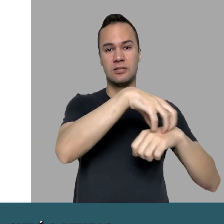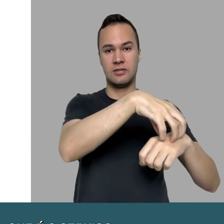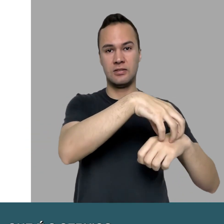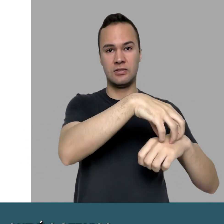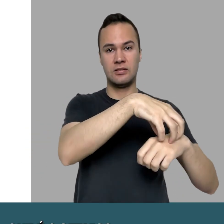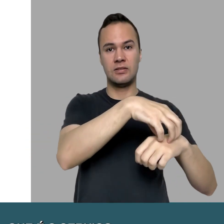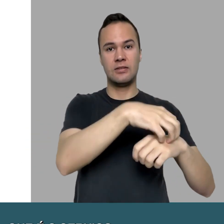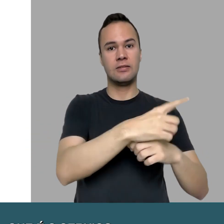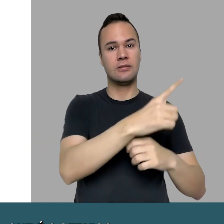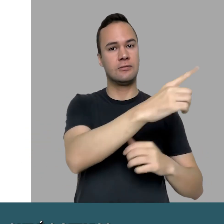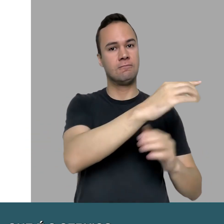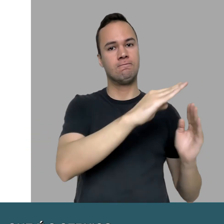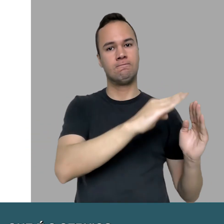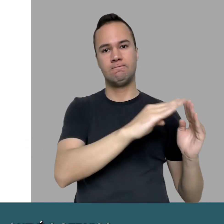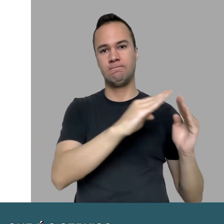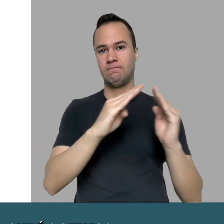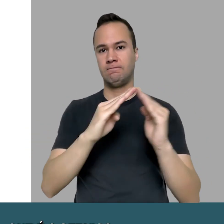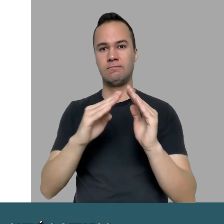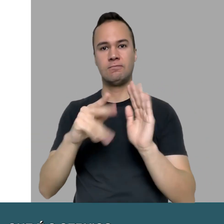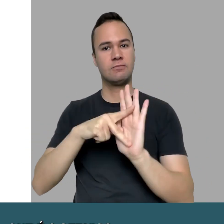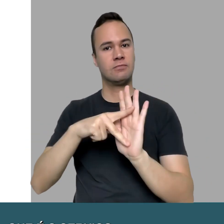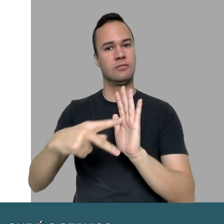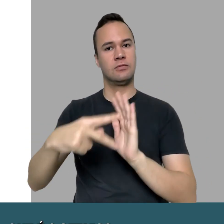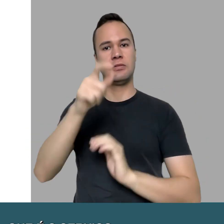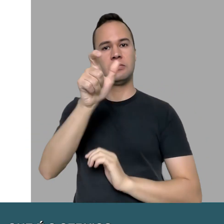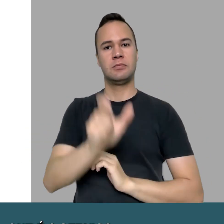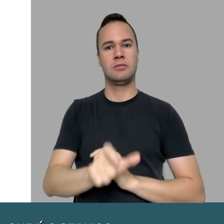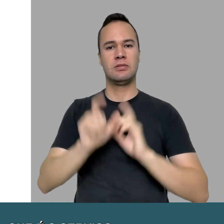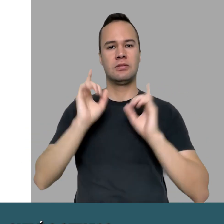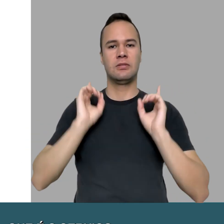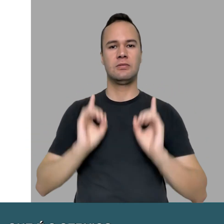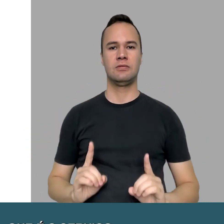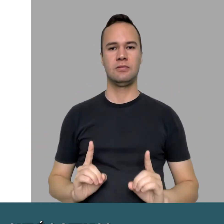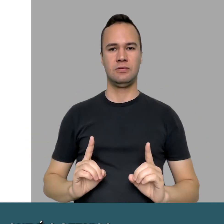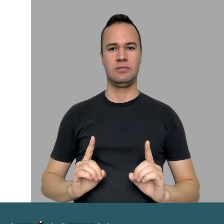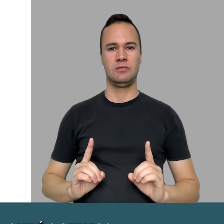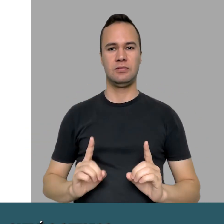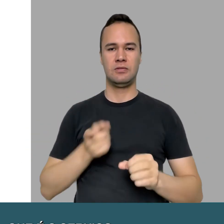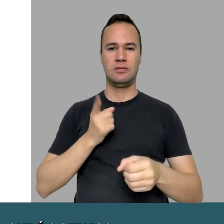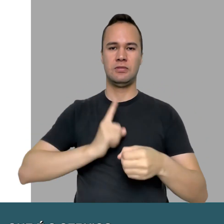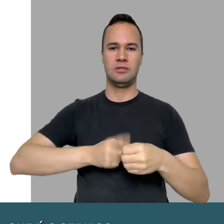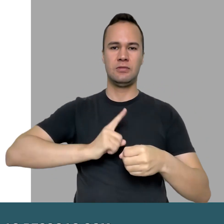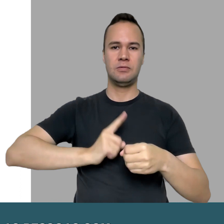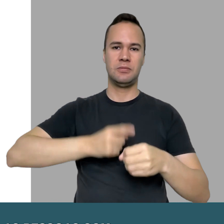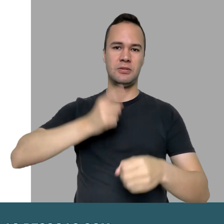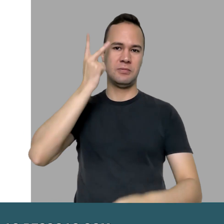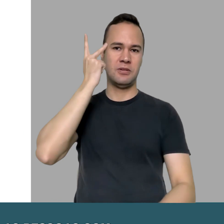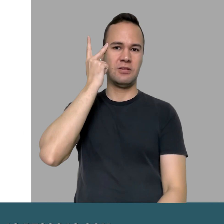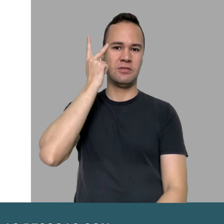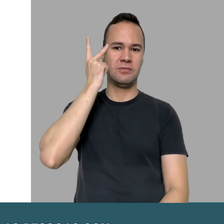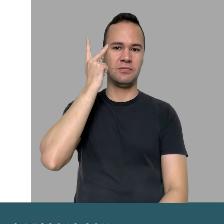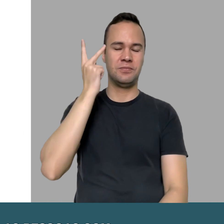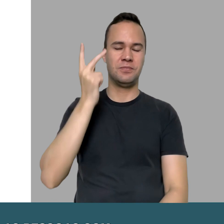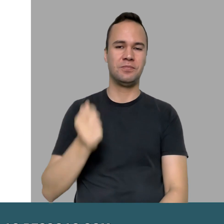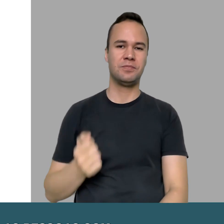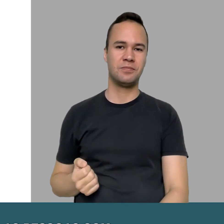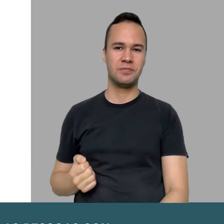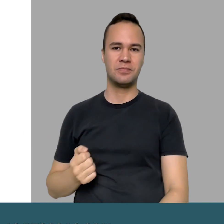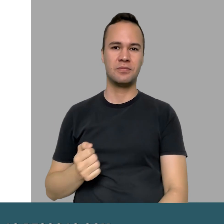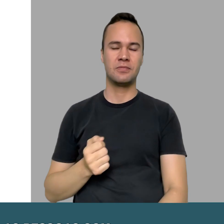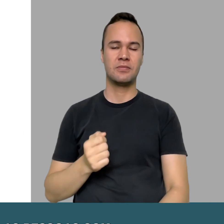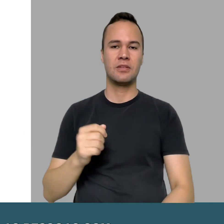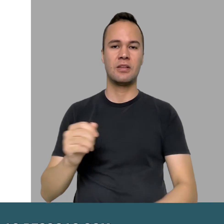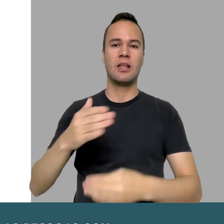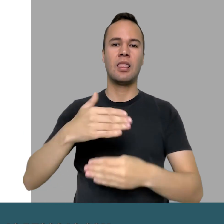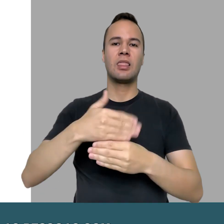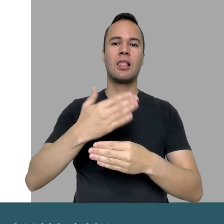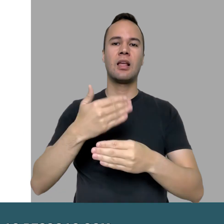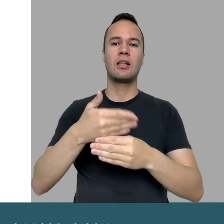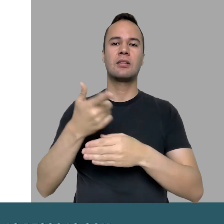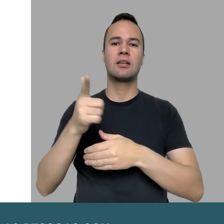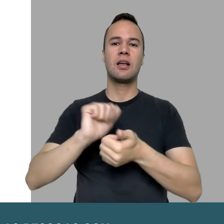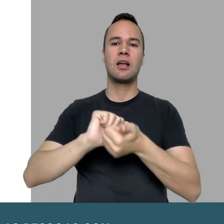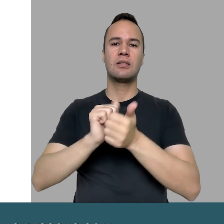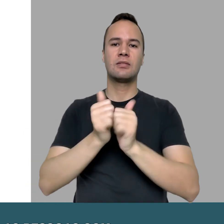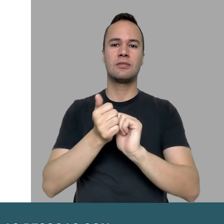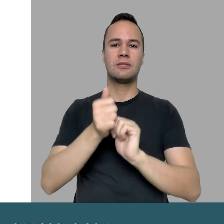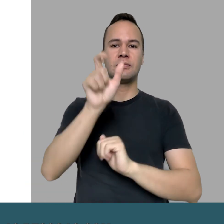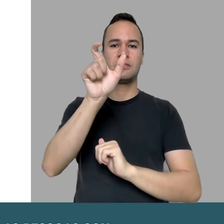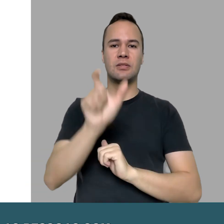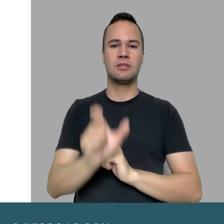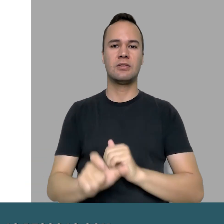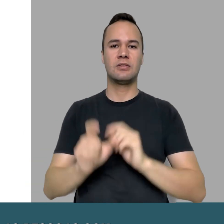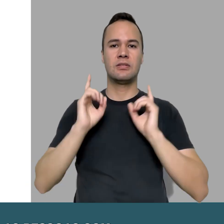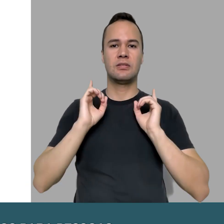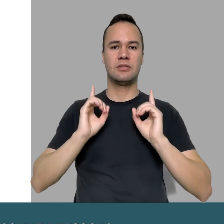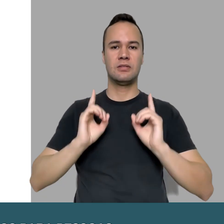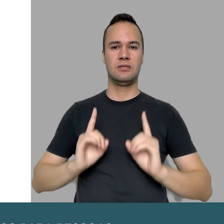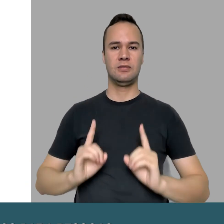Atende Mais, que é o serviço de transporte porta-a-porta exclusivo para as pessoas com deficiência da cidade